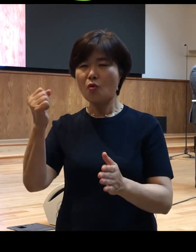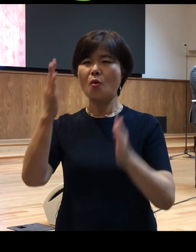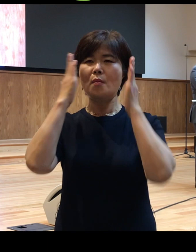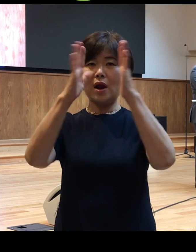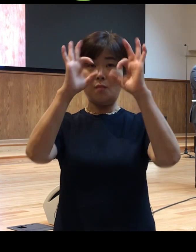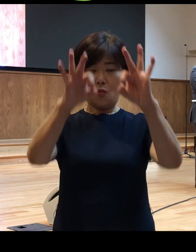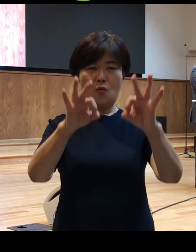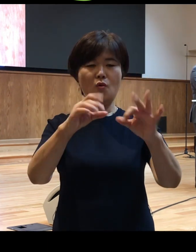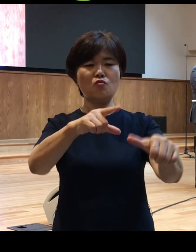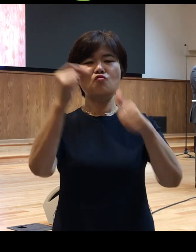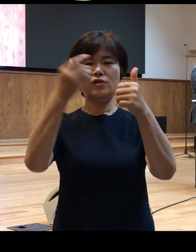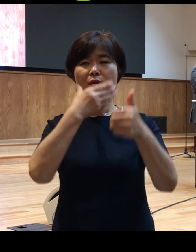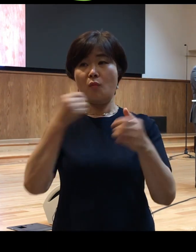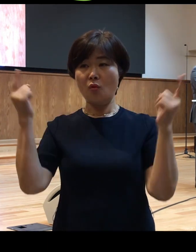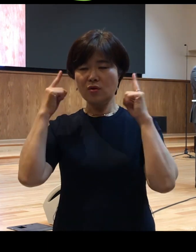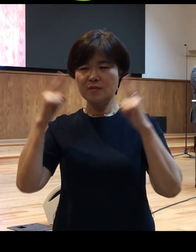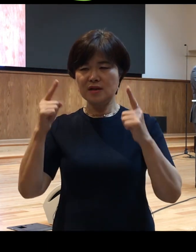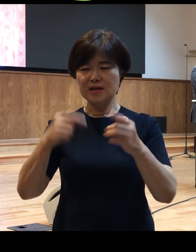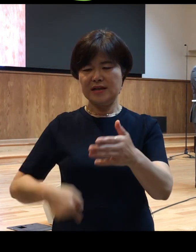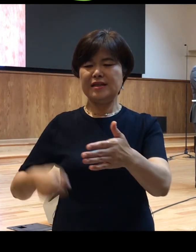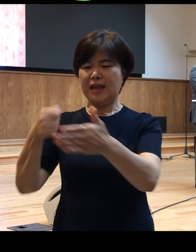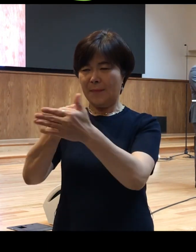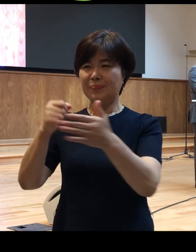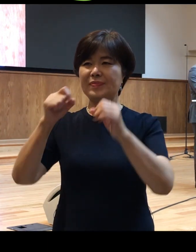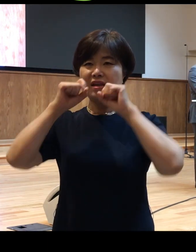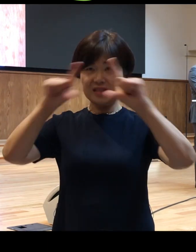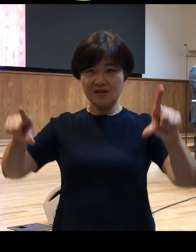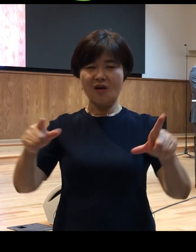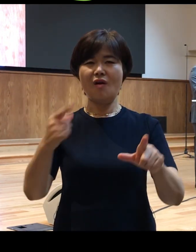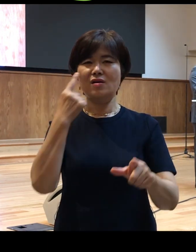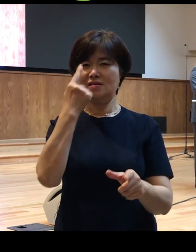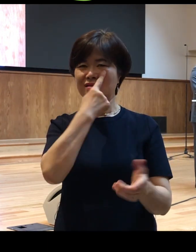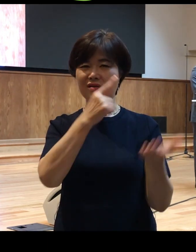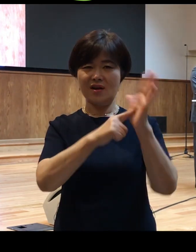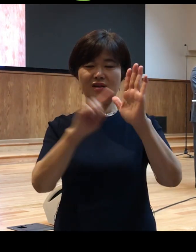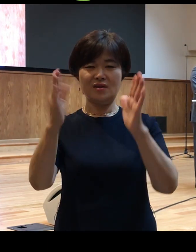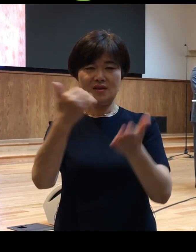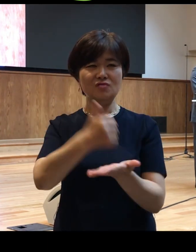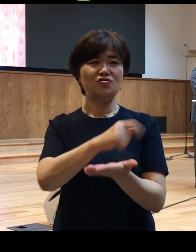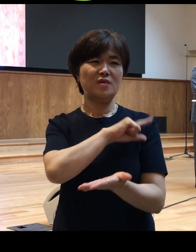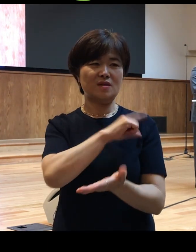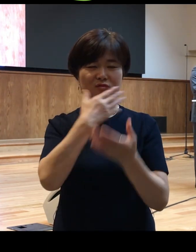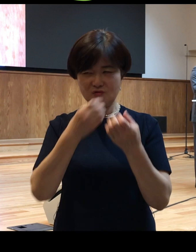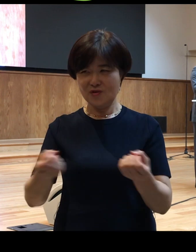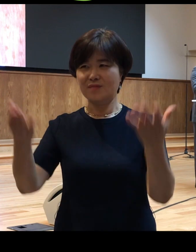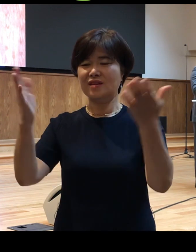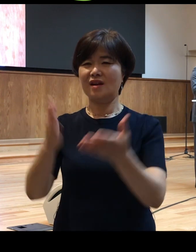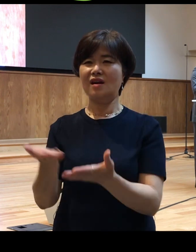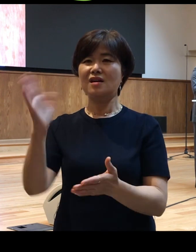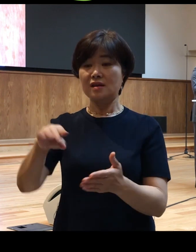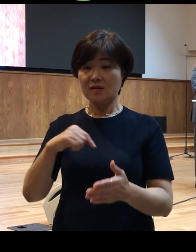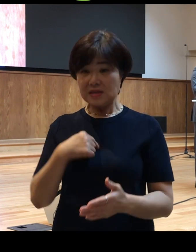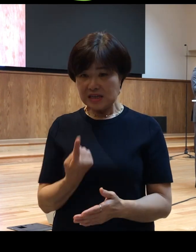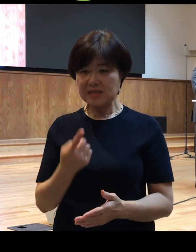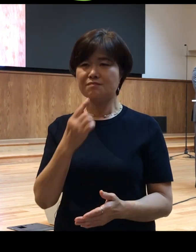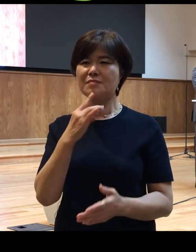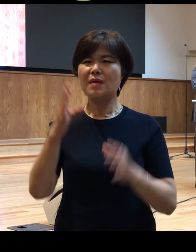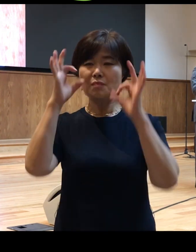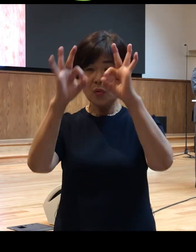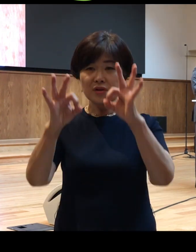구원의 복음을 담대히 증거하실 수 있기를 주님의 이름으로 추건합니다 그래서 자기 자신만 보는 세상의 눈이 아니라